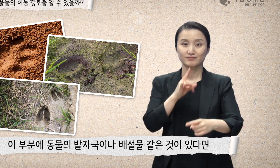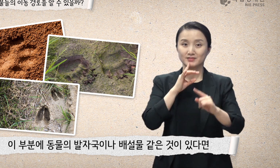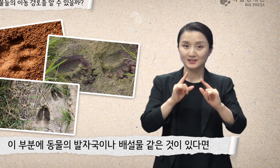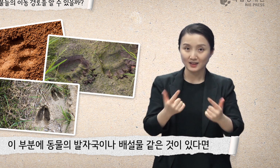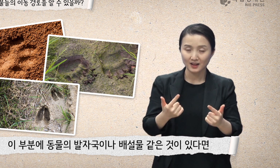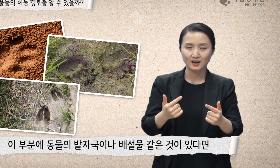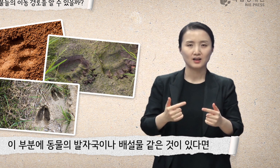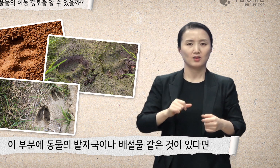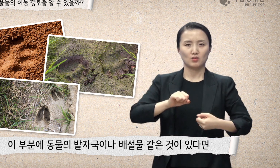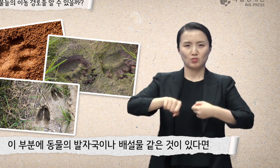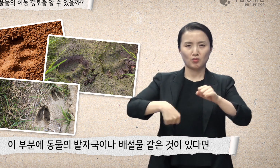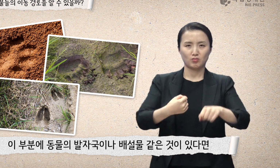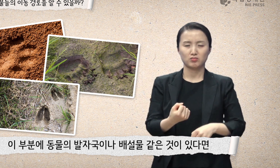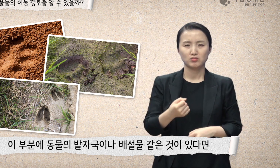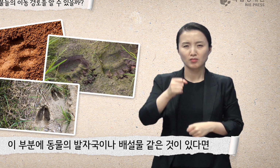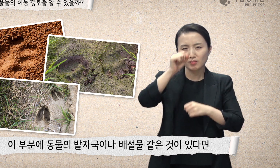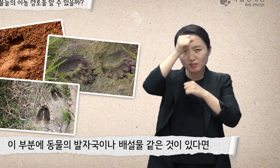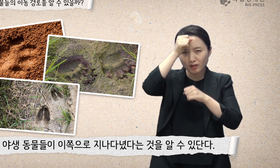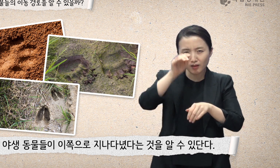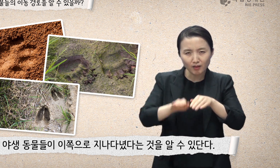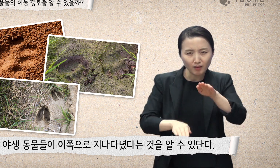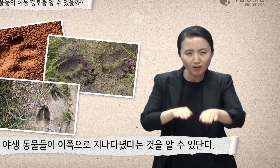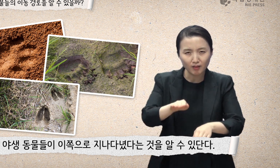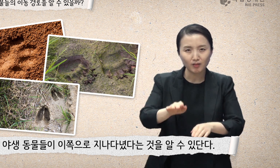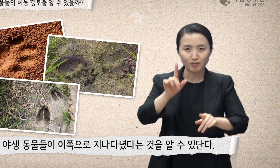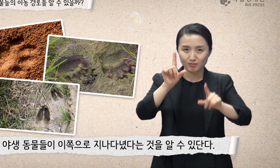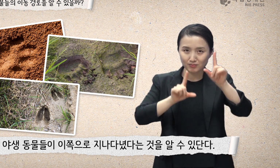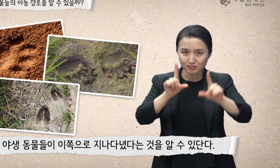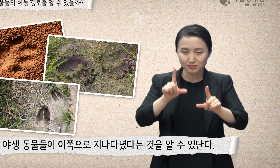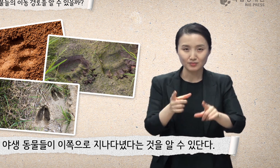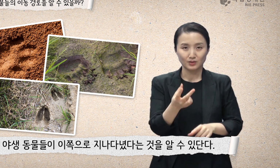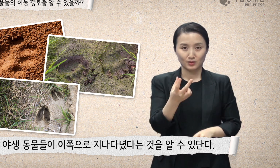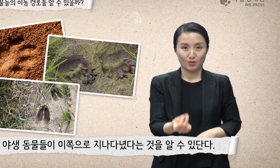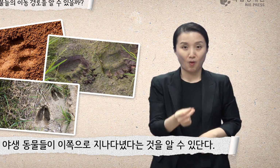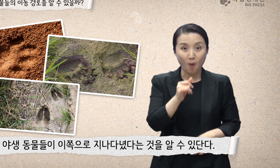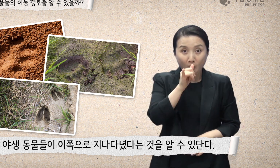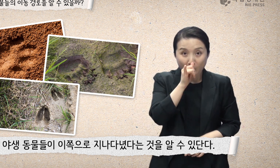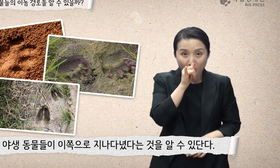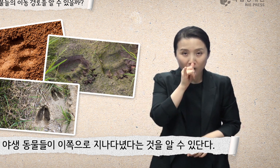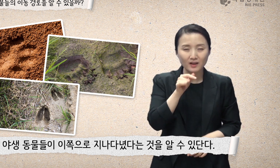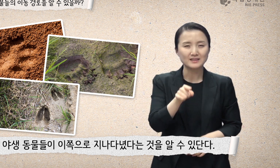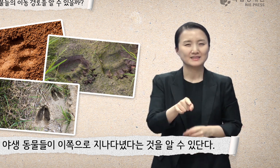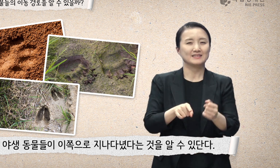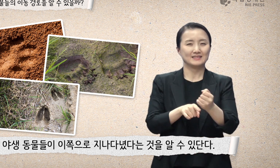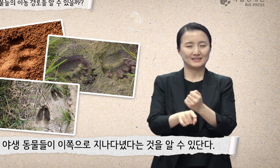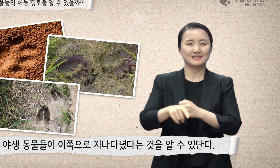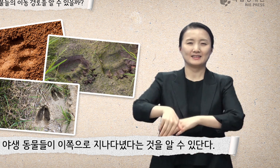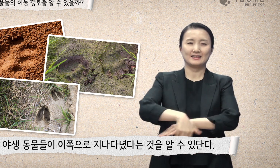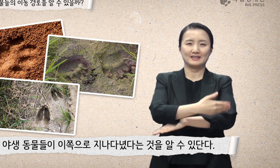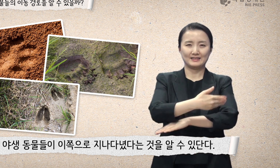배설물 같은 것이 있다면 야생동물들이 이쪽으로 지나다녔다는 것을 알 수 있단다.